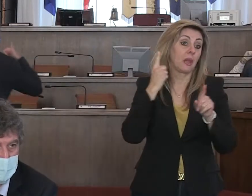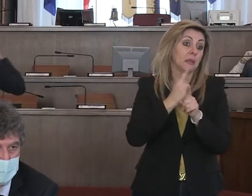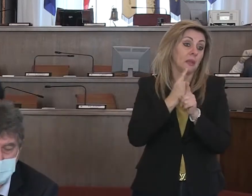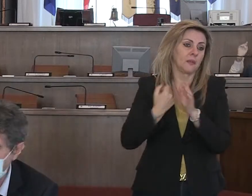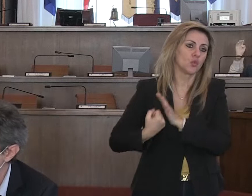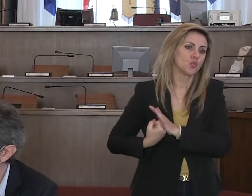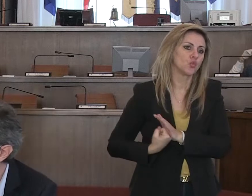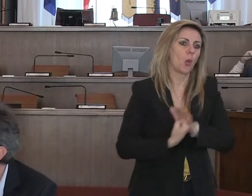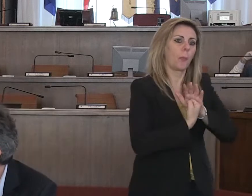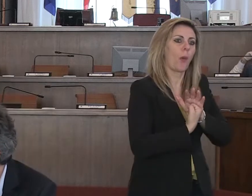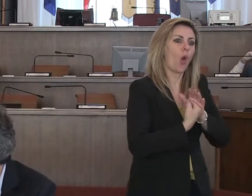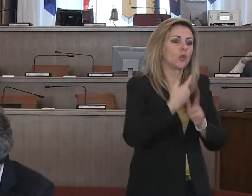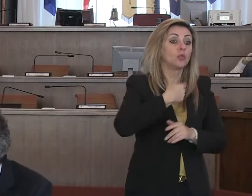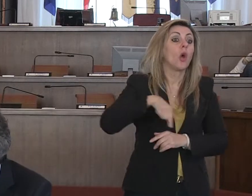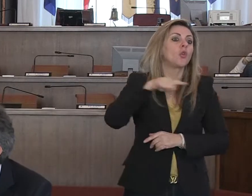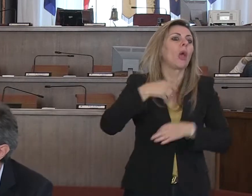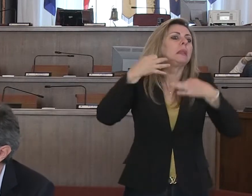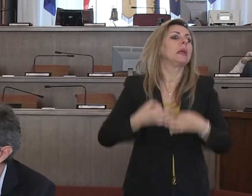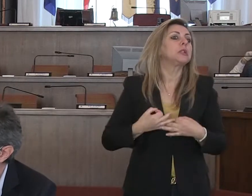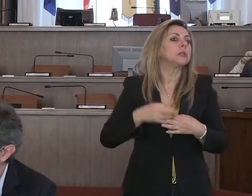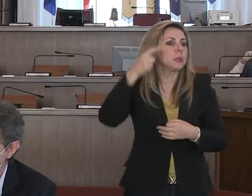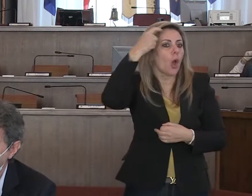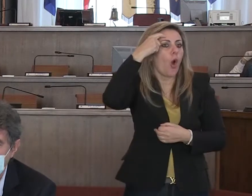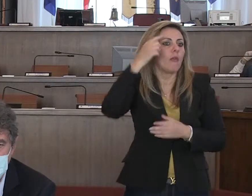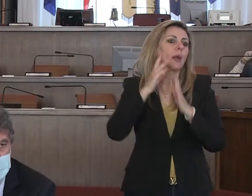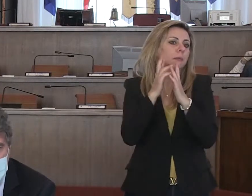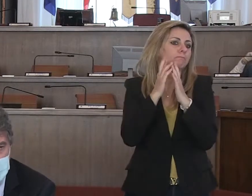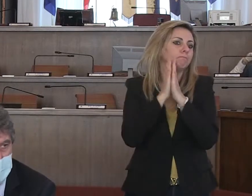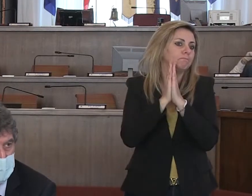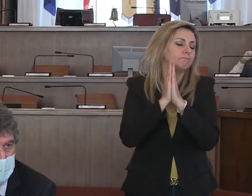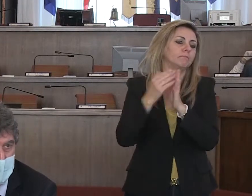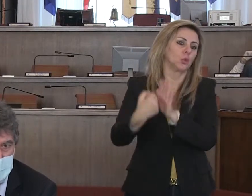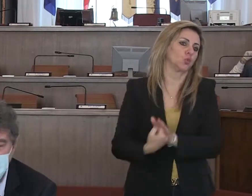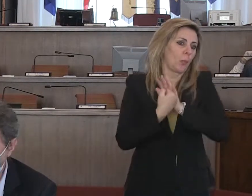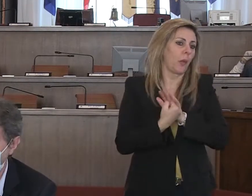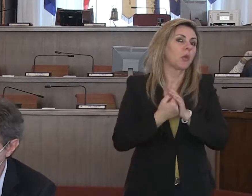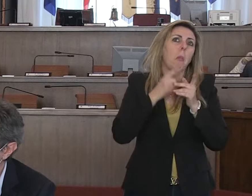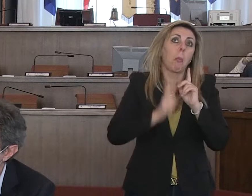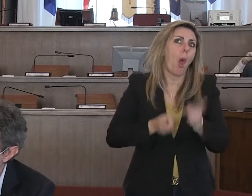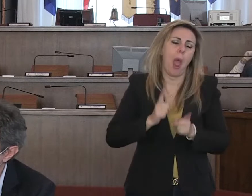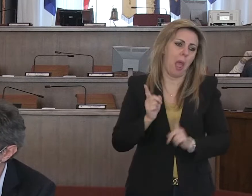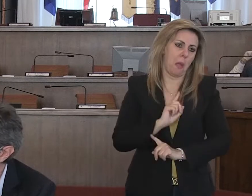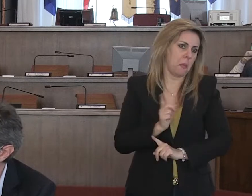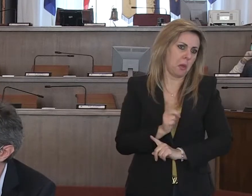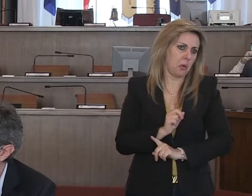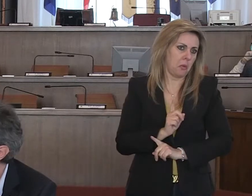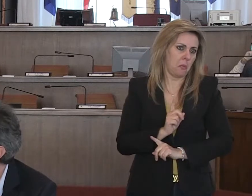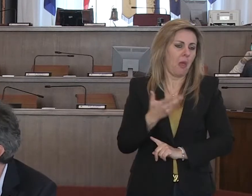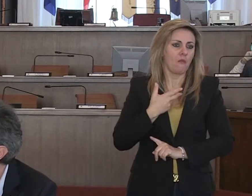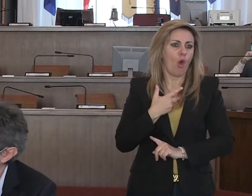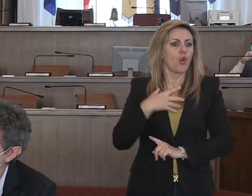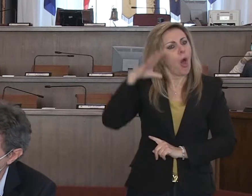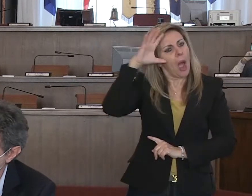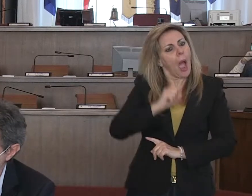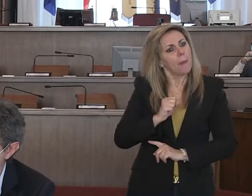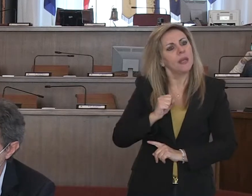non voglia contrastare questa nostra decisione. Lo dico senza nessun intento polemico, io comprendo anche le ragioni per